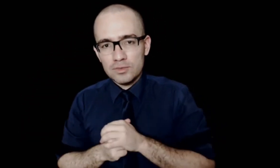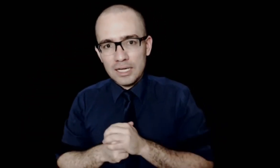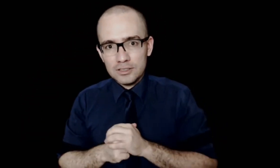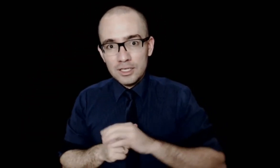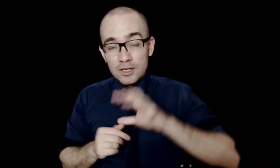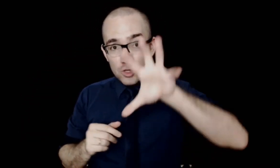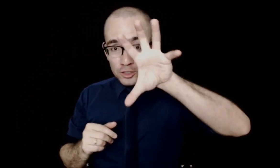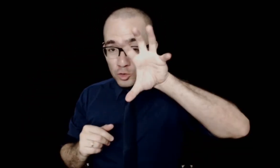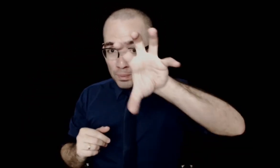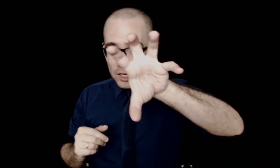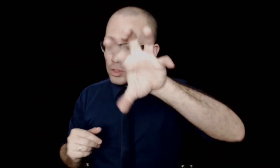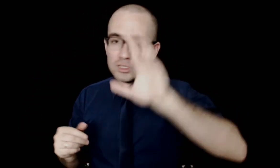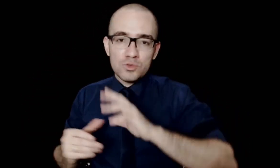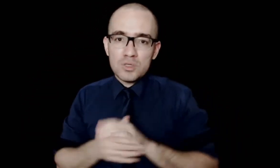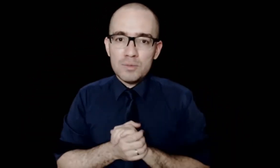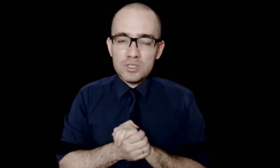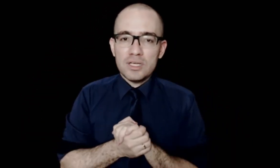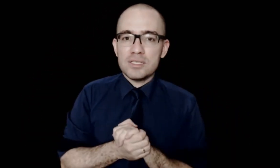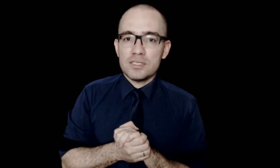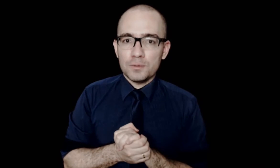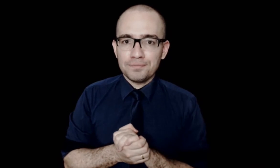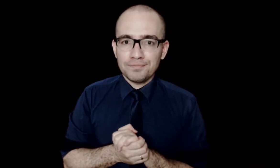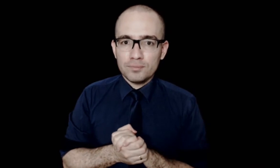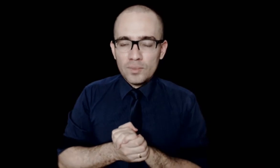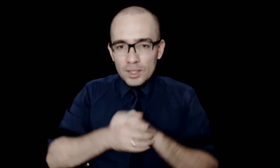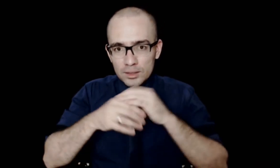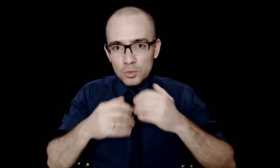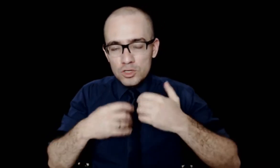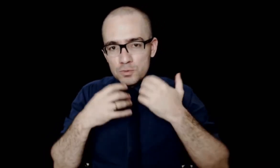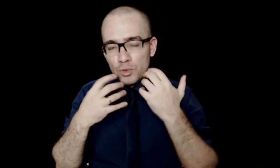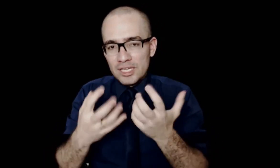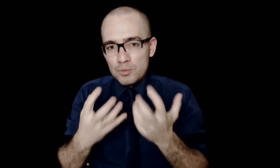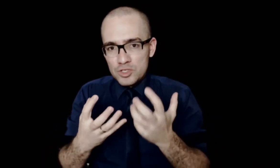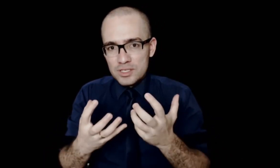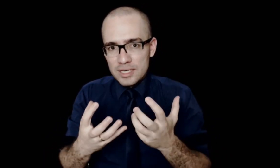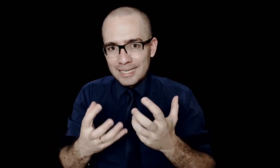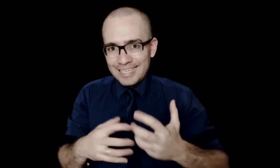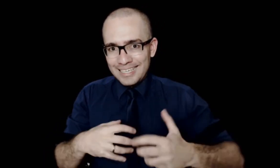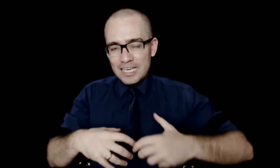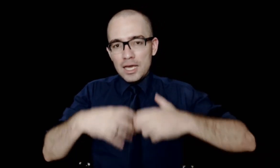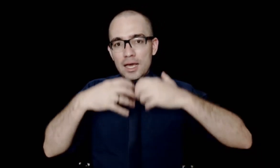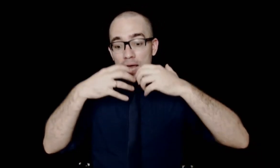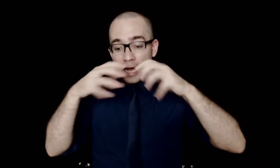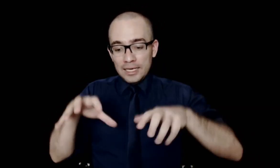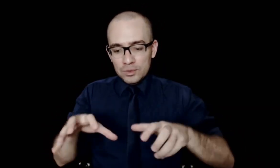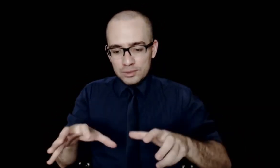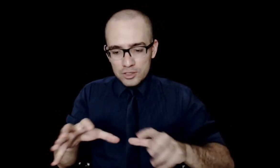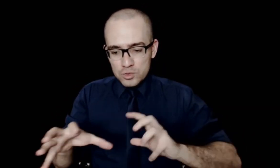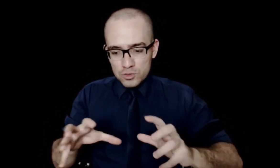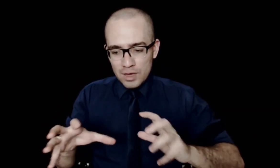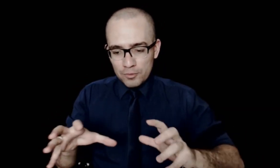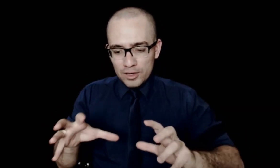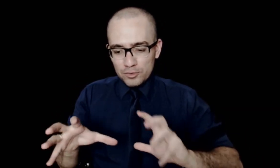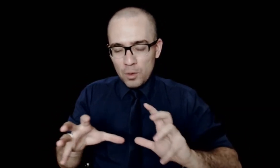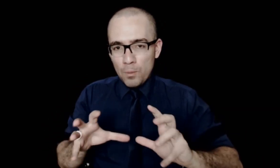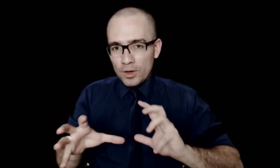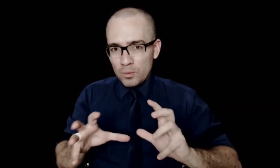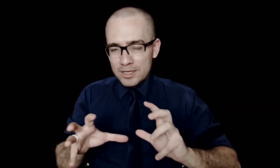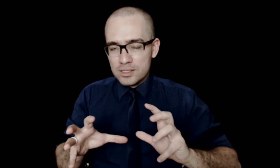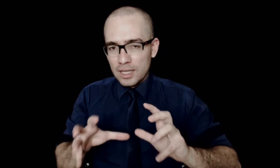atividade. Só que no meio, nós temos um campo de interseção. Então, nós podemos dizer que, aqui no texto, isso vai ficar um pouquinho mais